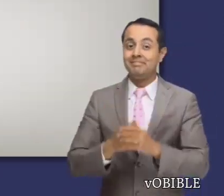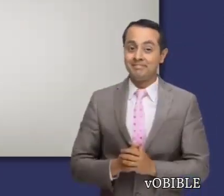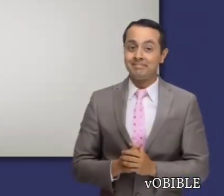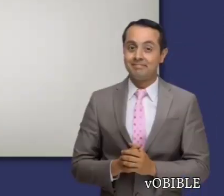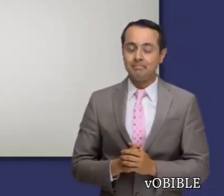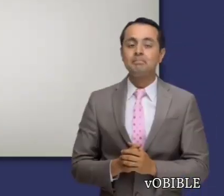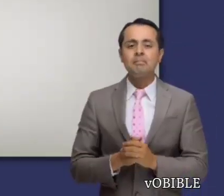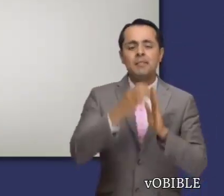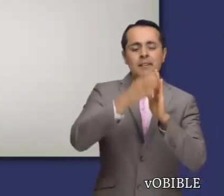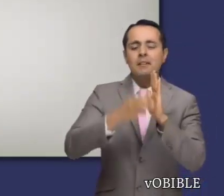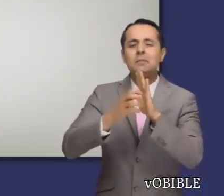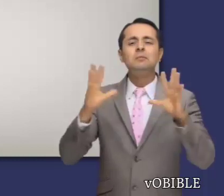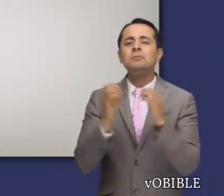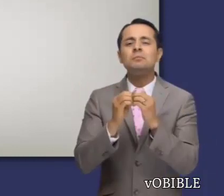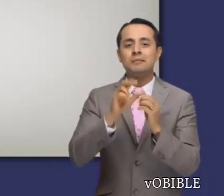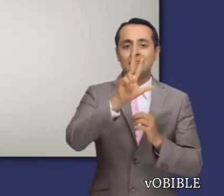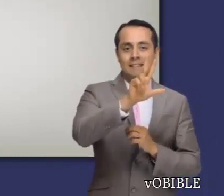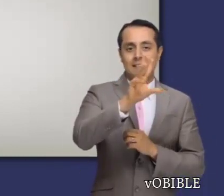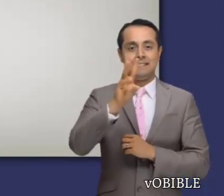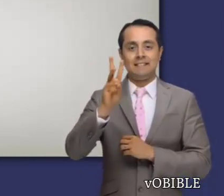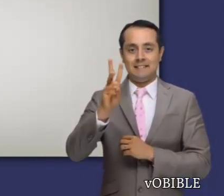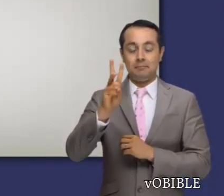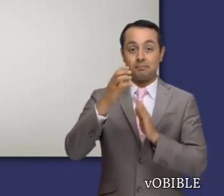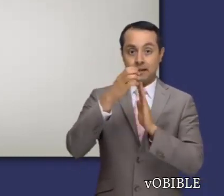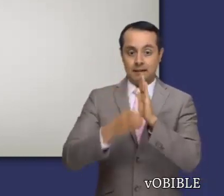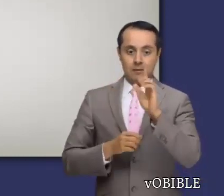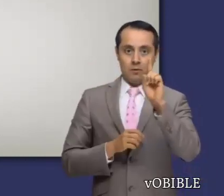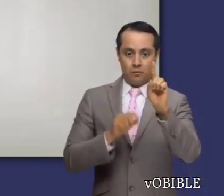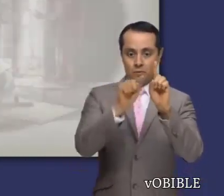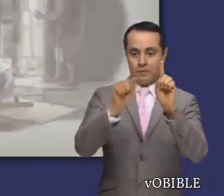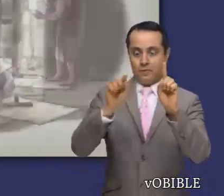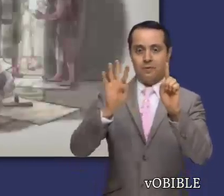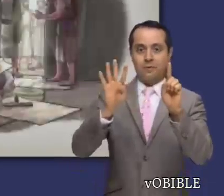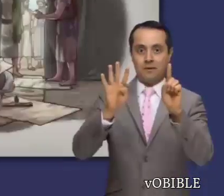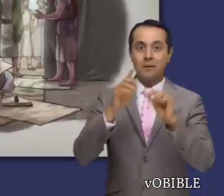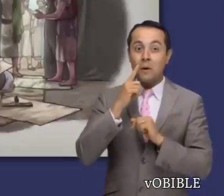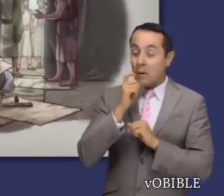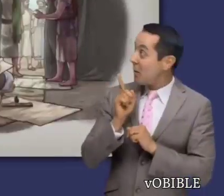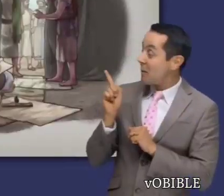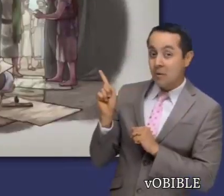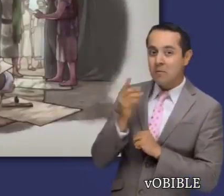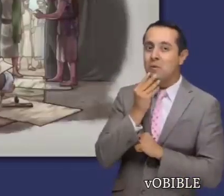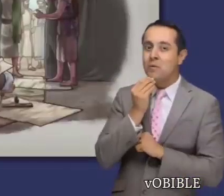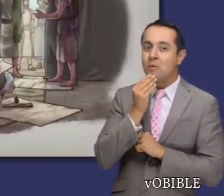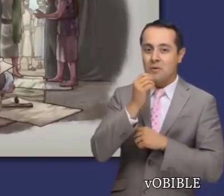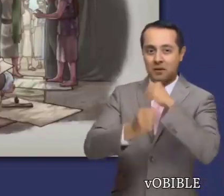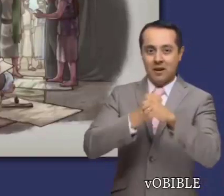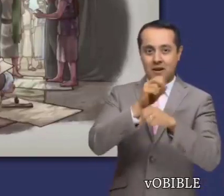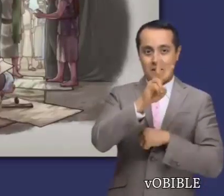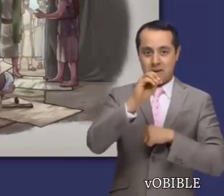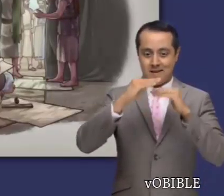Números tiene 36 capítulos. En los capítulos 1 a 4, los varones israelitas de 20 años o más,